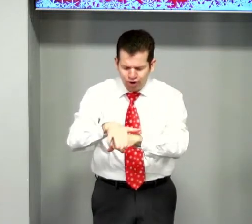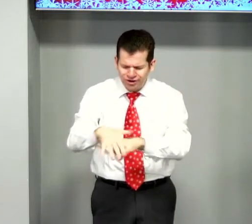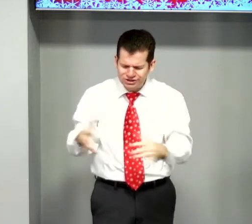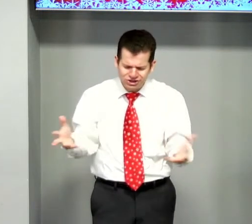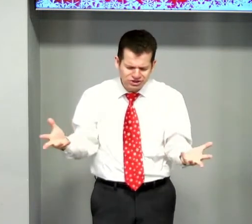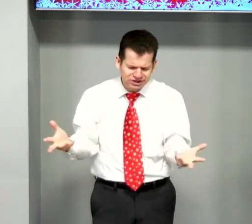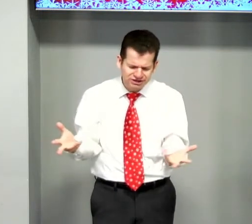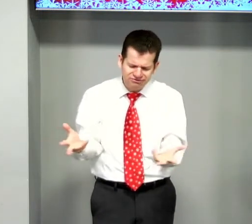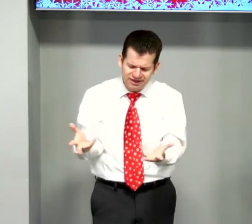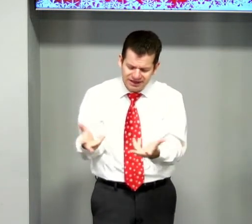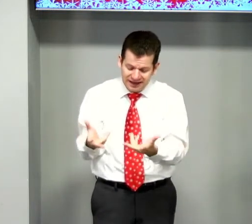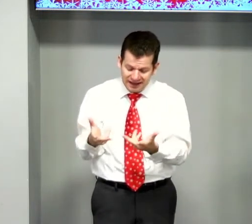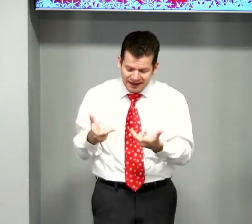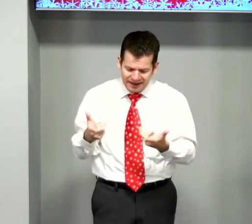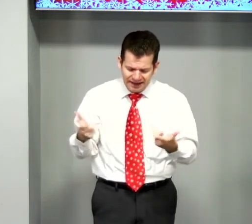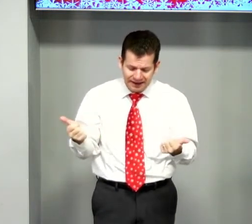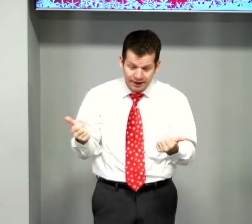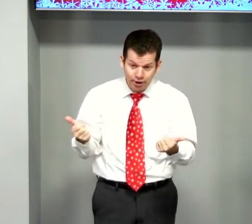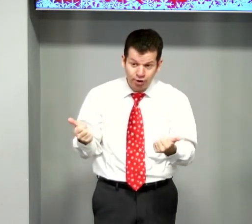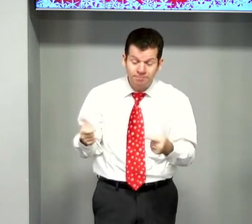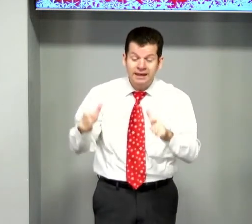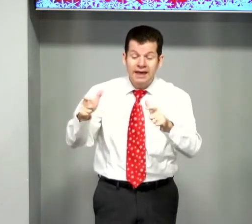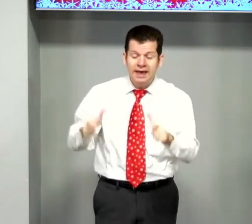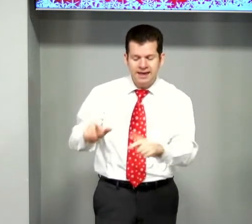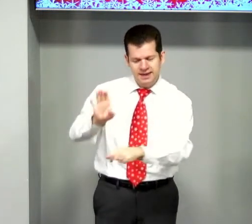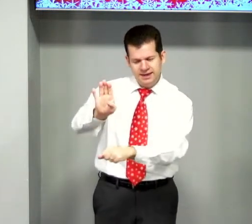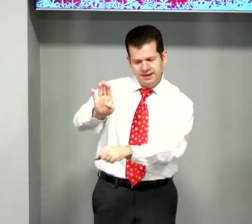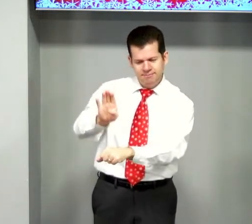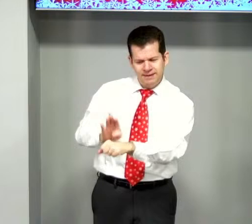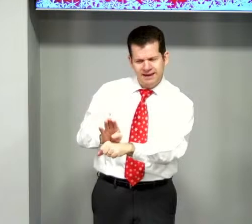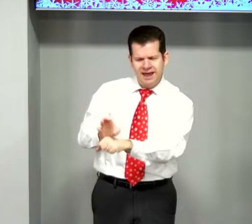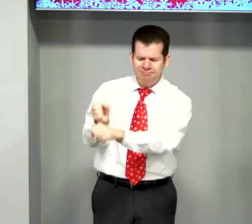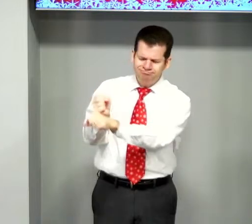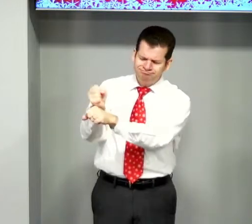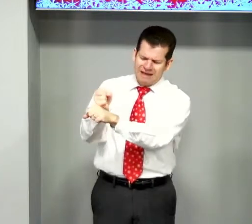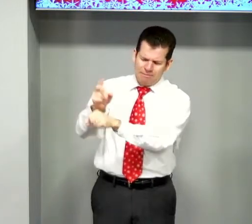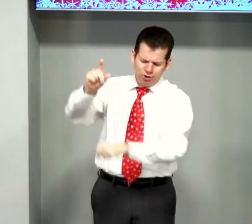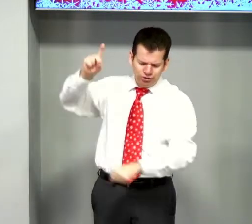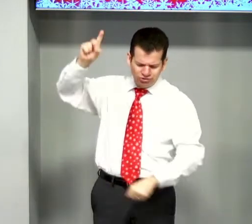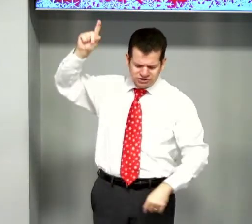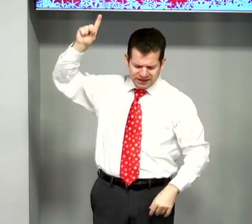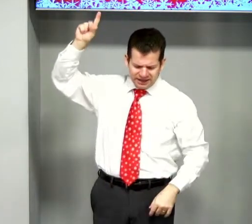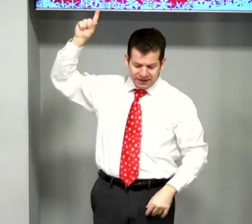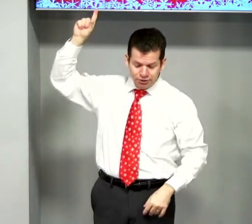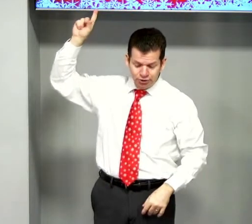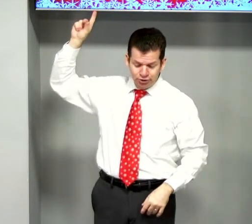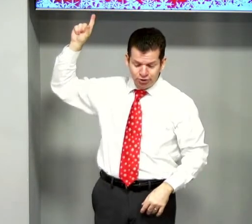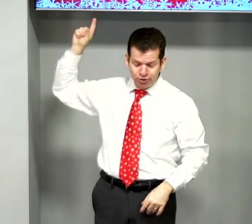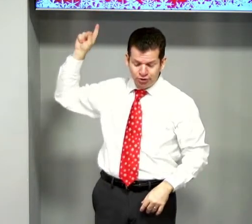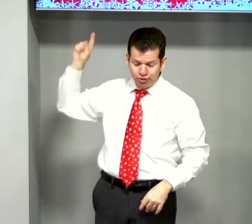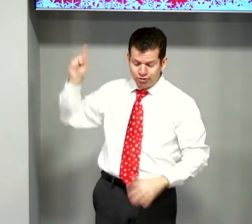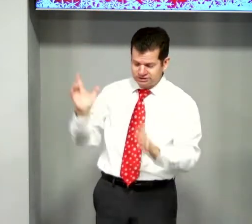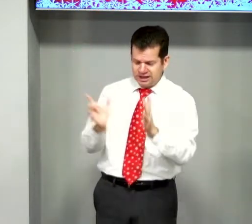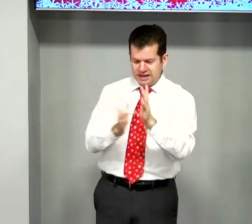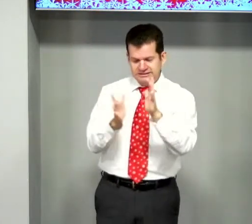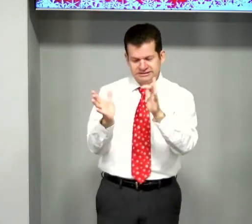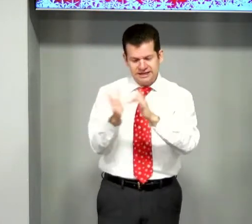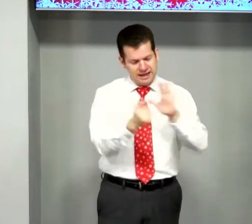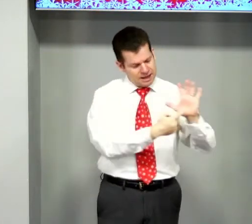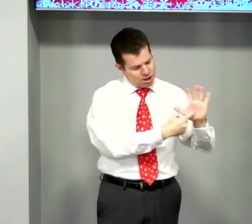Noite divinal, Em Belém, há muitos anos, Seu